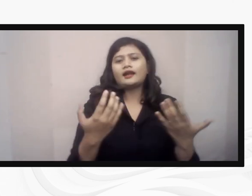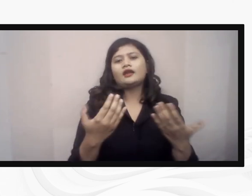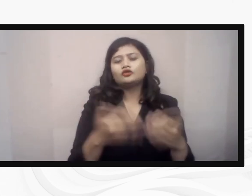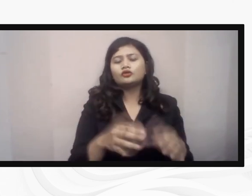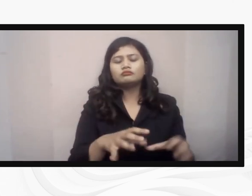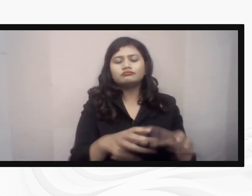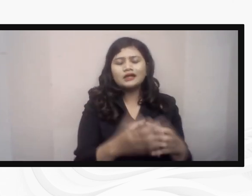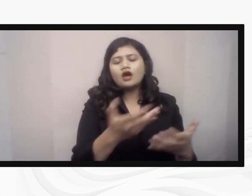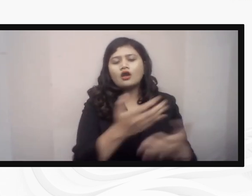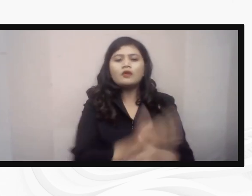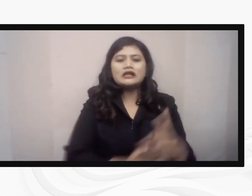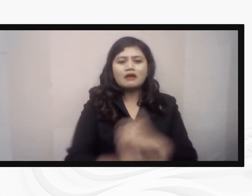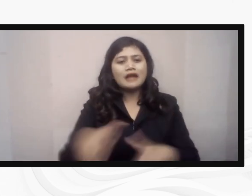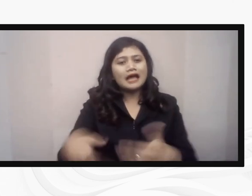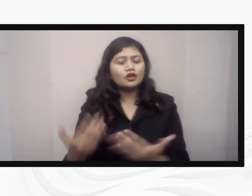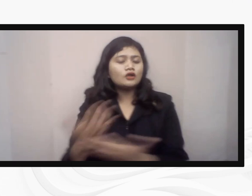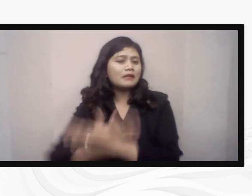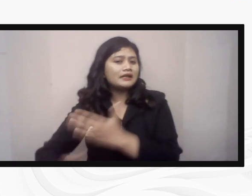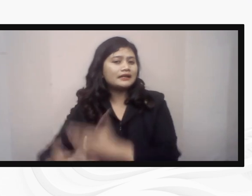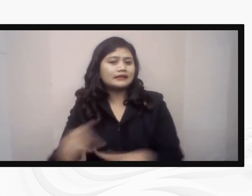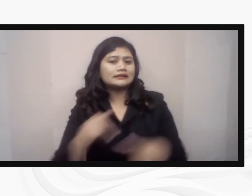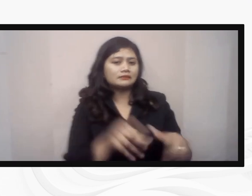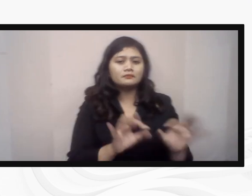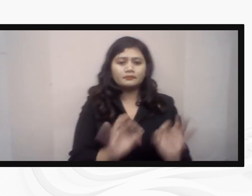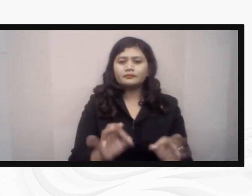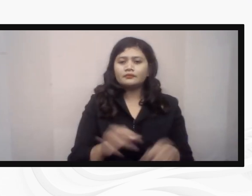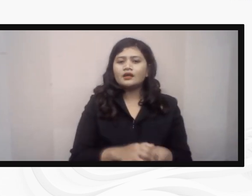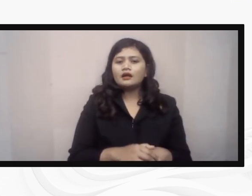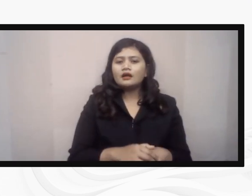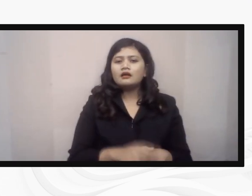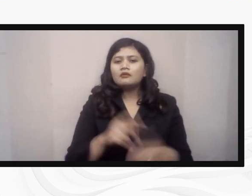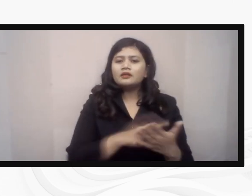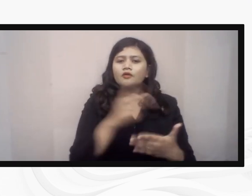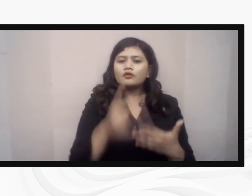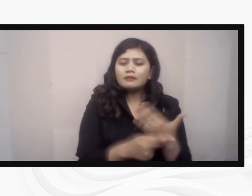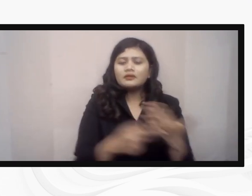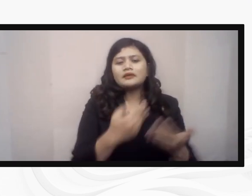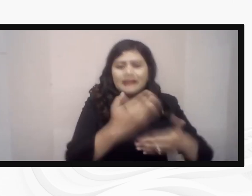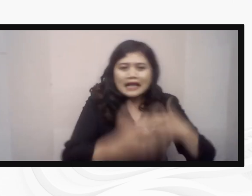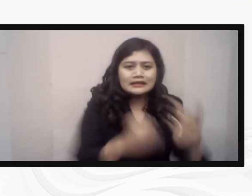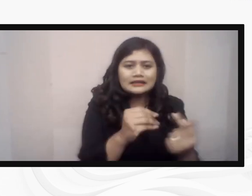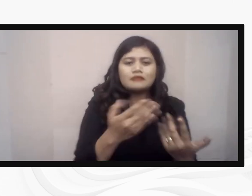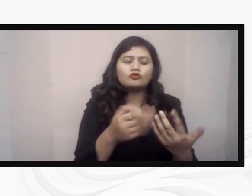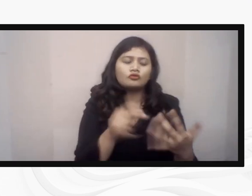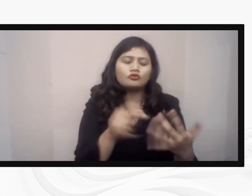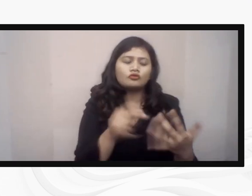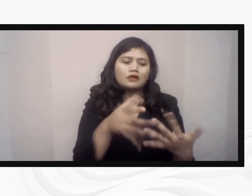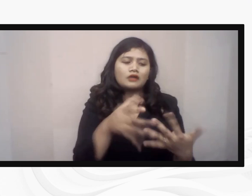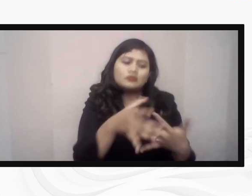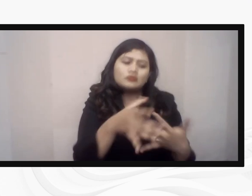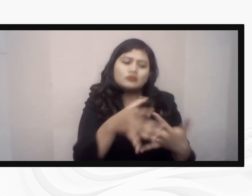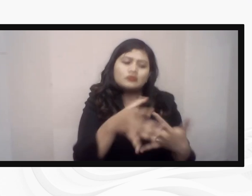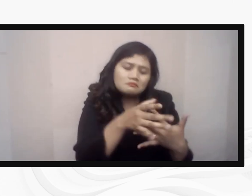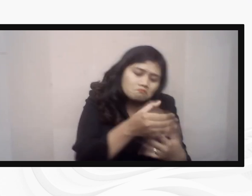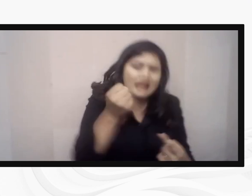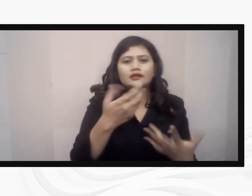disabilitas melalui program konkret yang akan direalisasikan jika terpilih. Keempat, perlunya pengarus